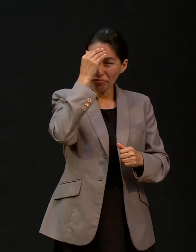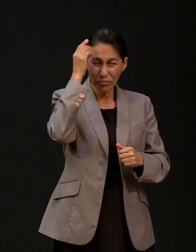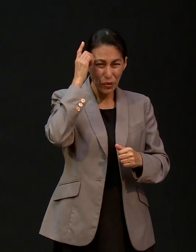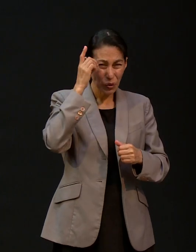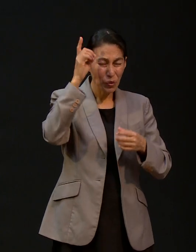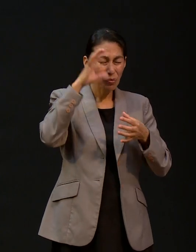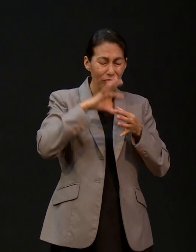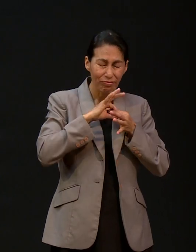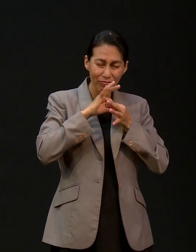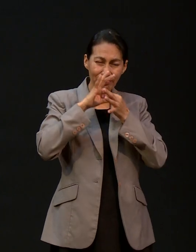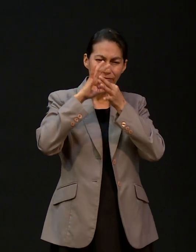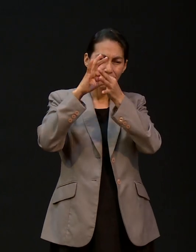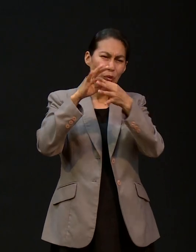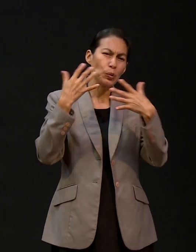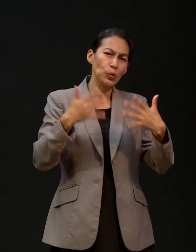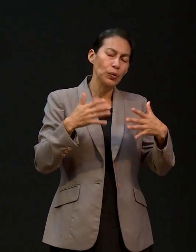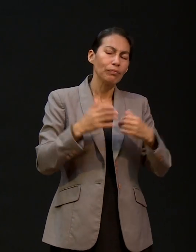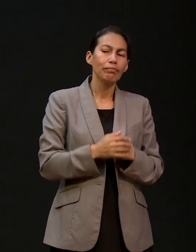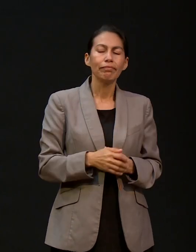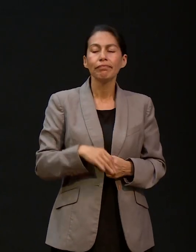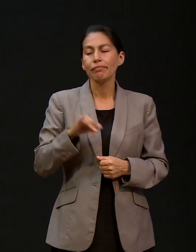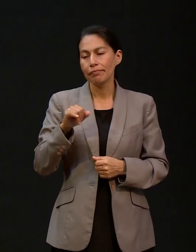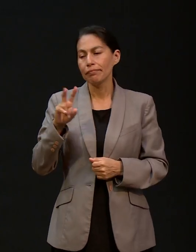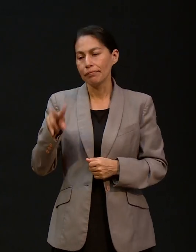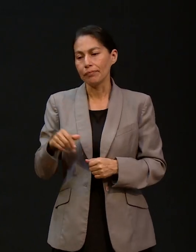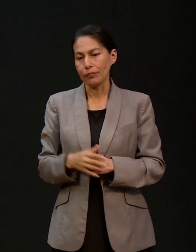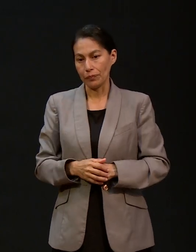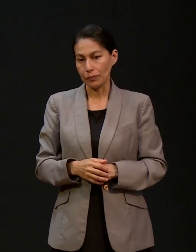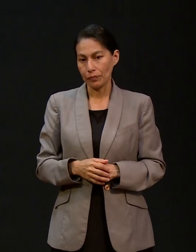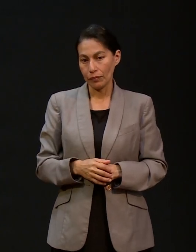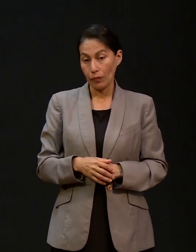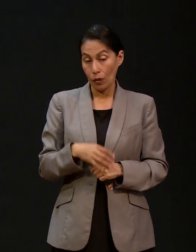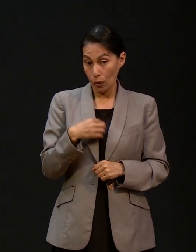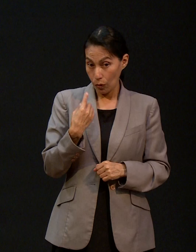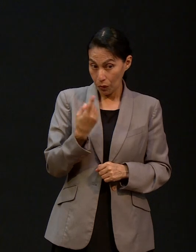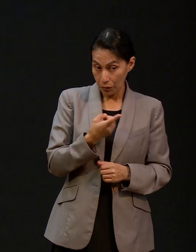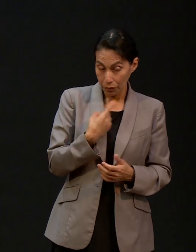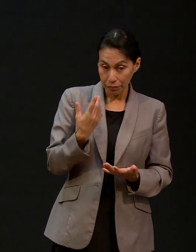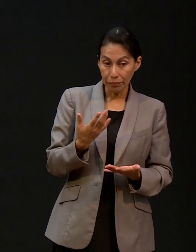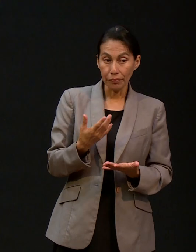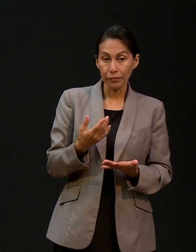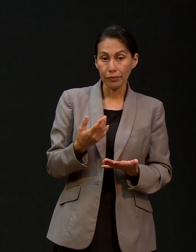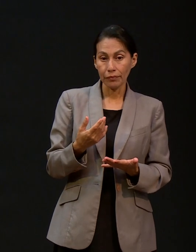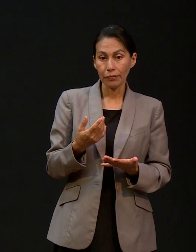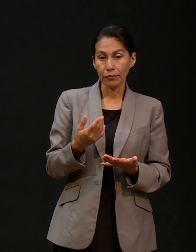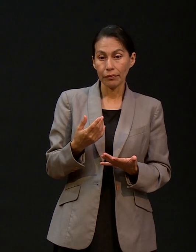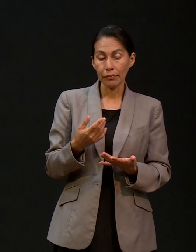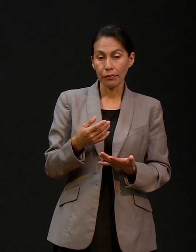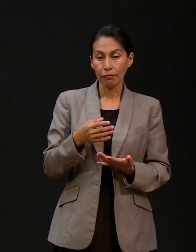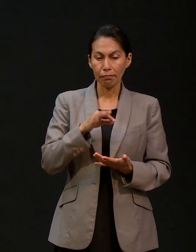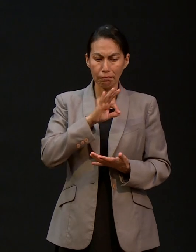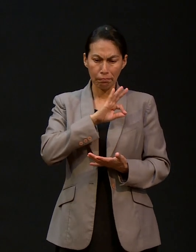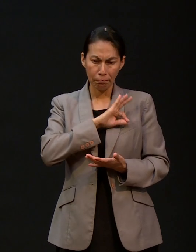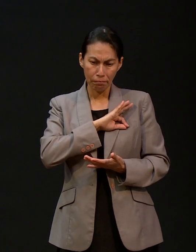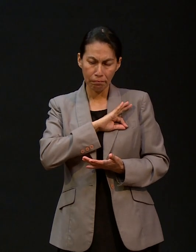el conocimiento de nuestro Señor y Salvador Jesucristo, ¿no? Dentro de las anécdotas en las cuales ejercitamos